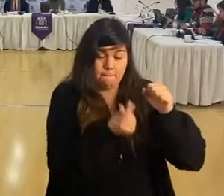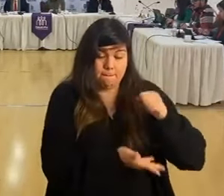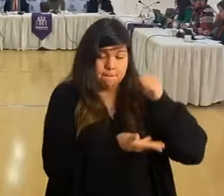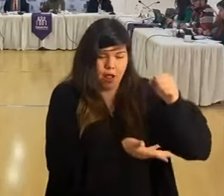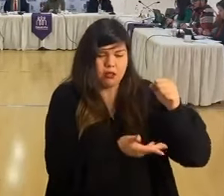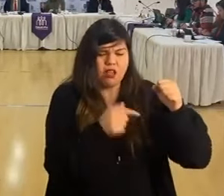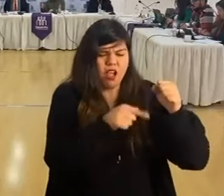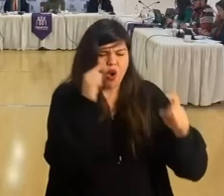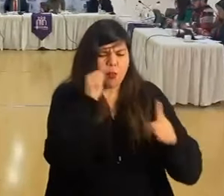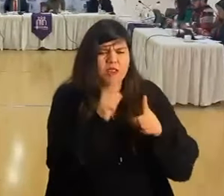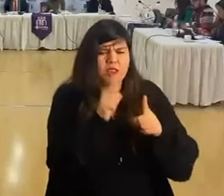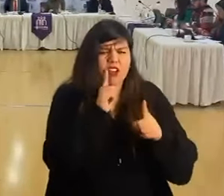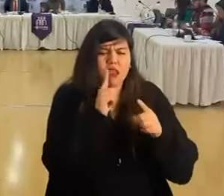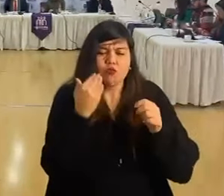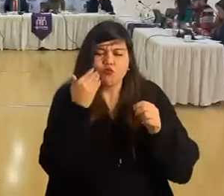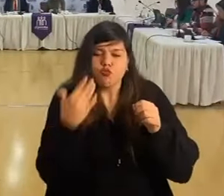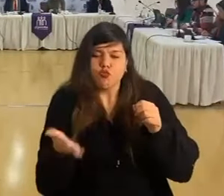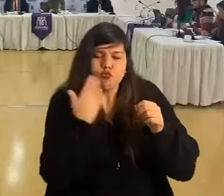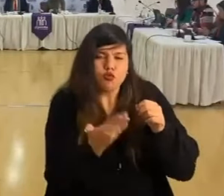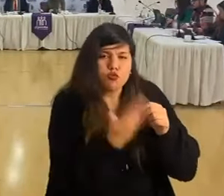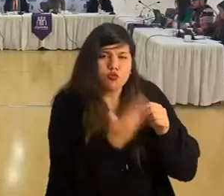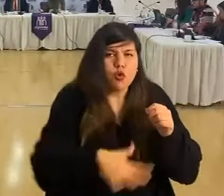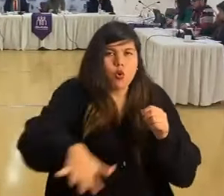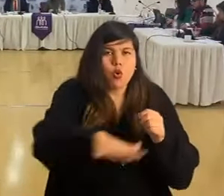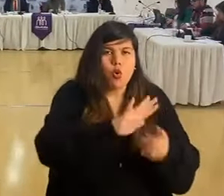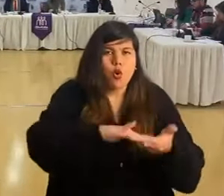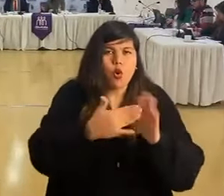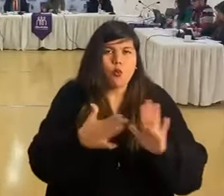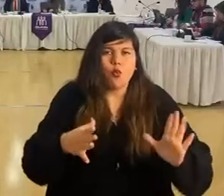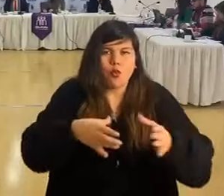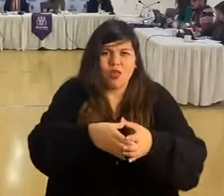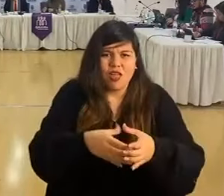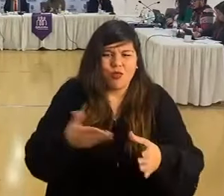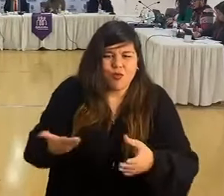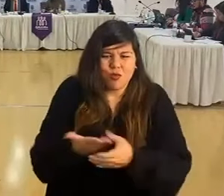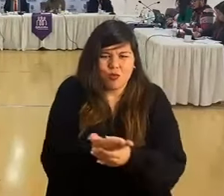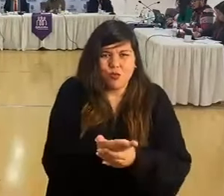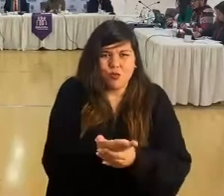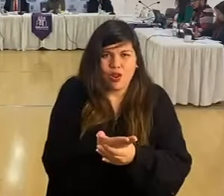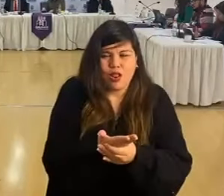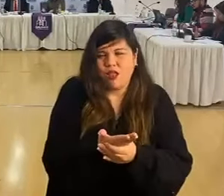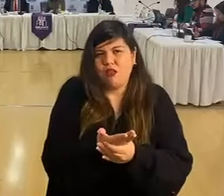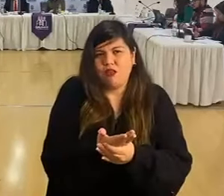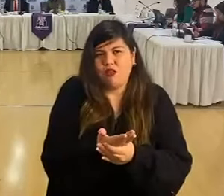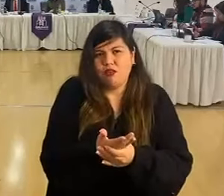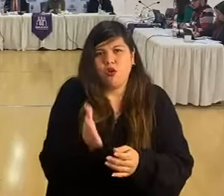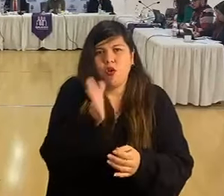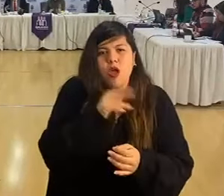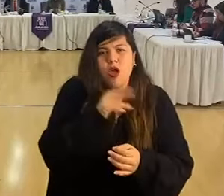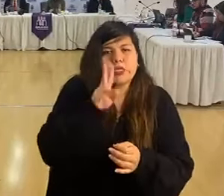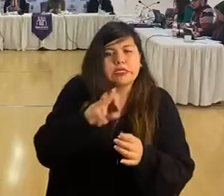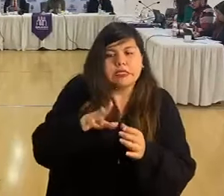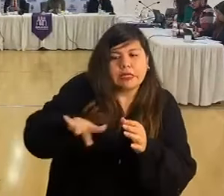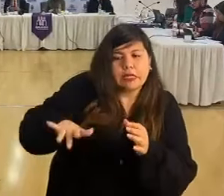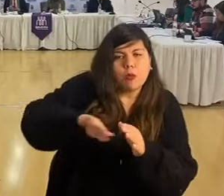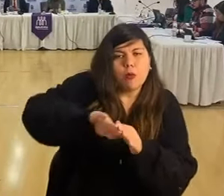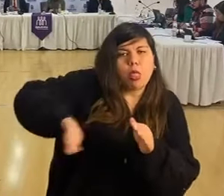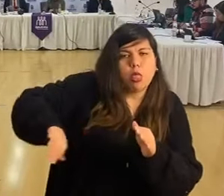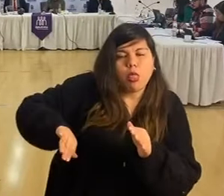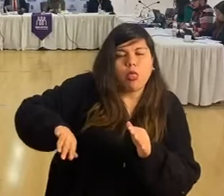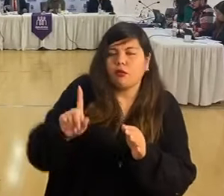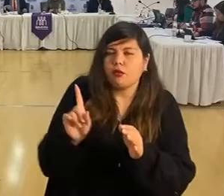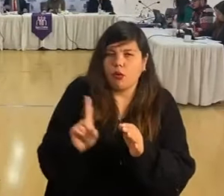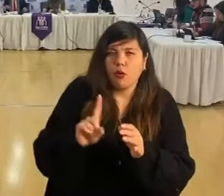es que vaya todo a la comunidad y no quede ahí un rezago